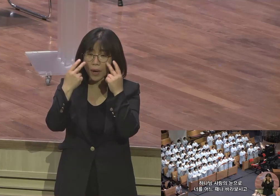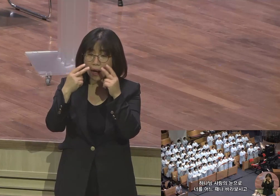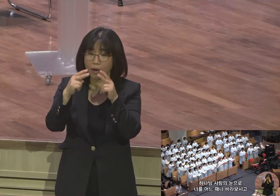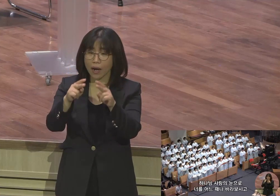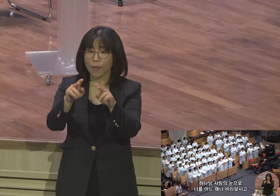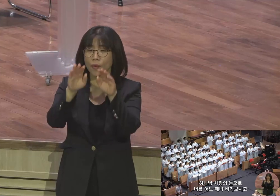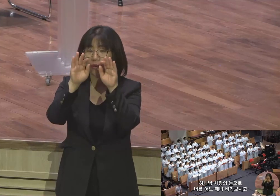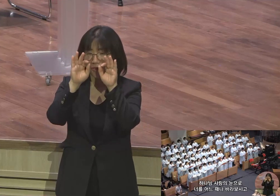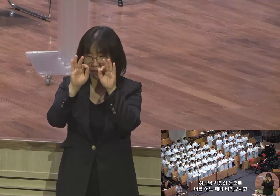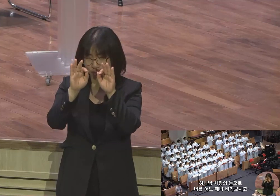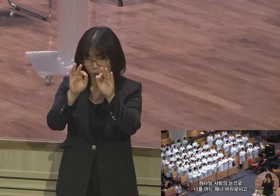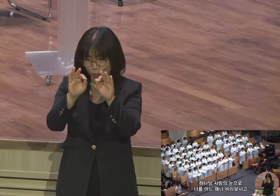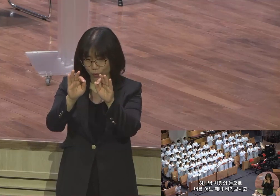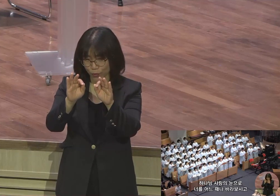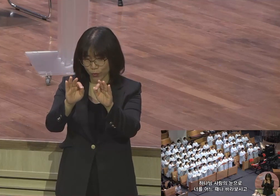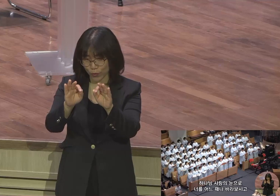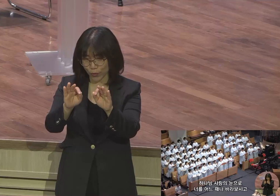바라보시고